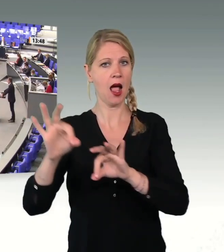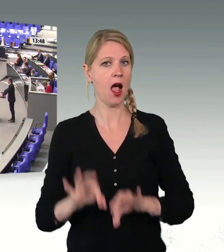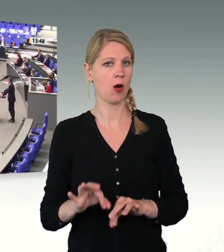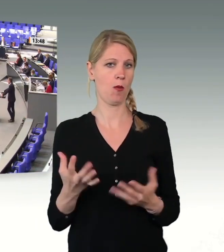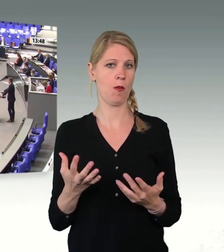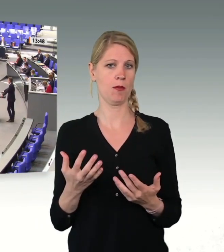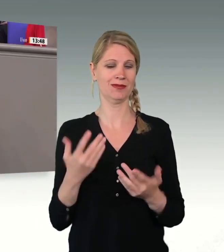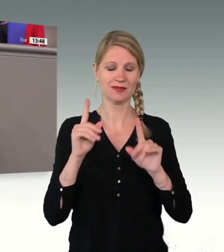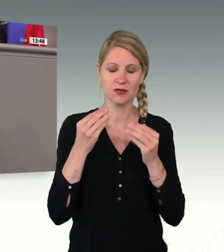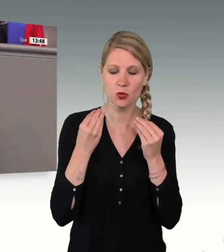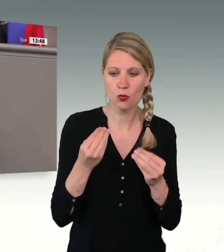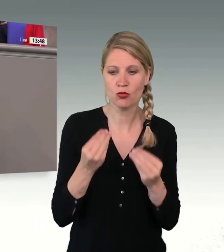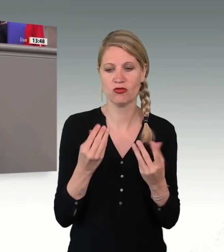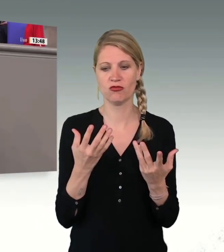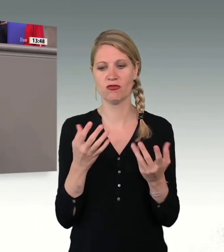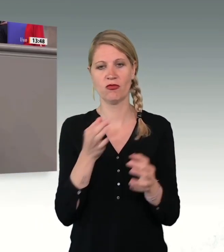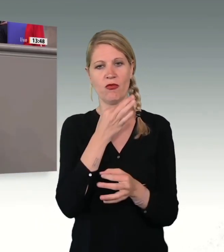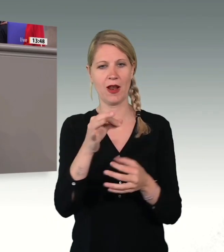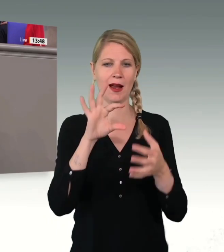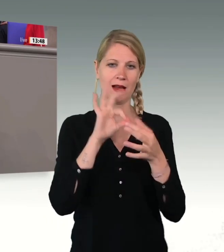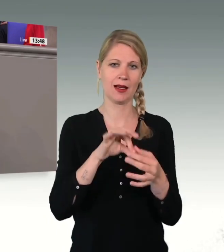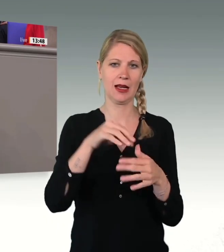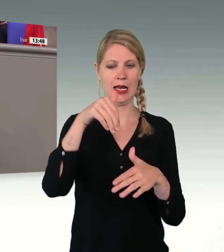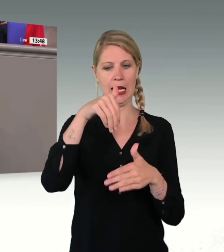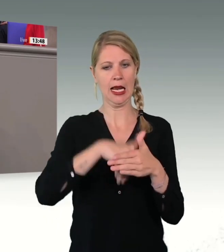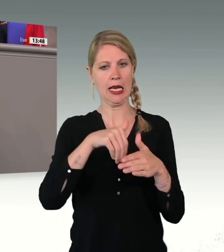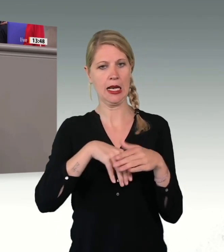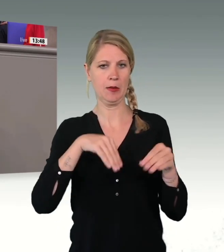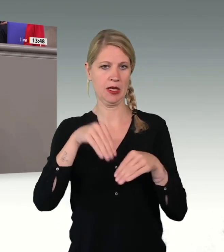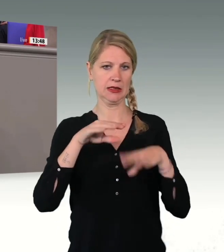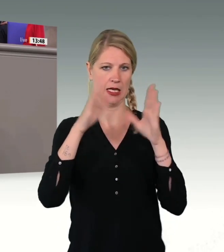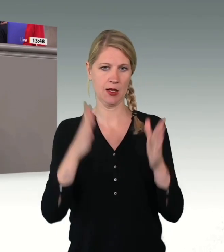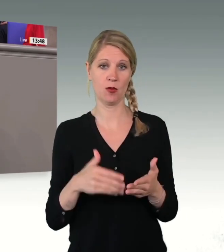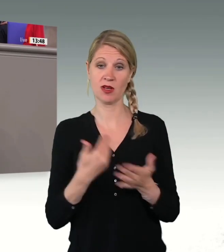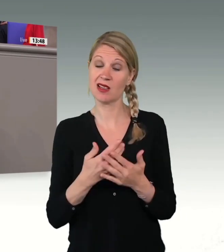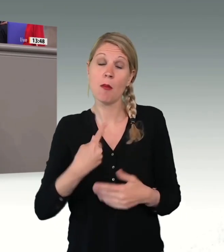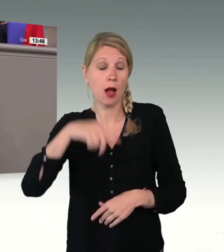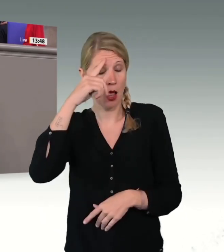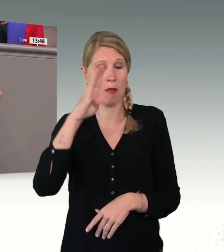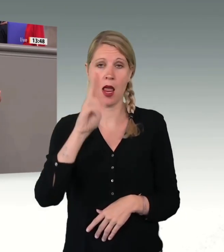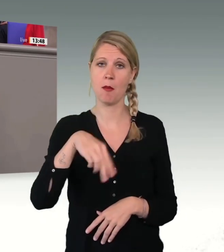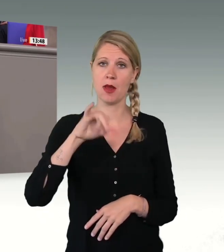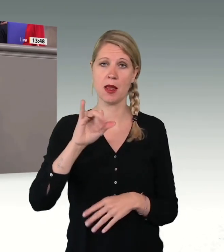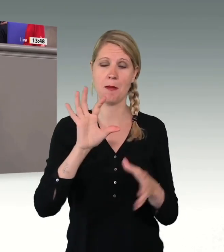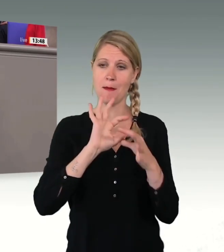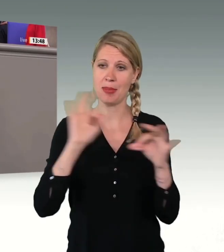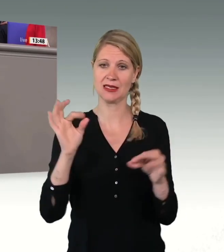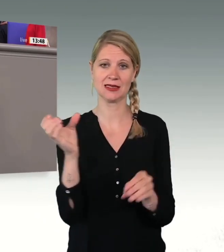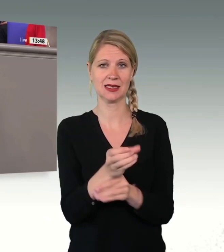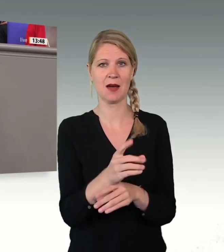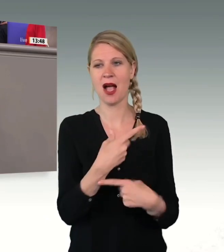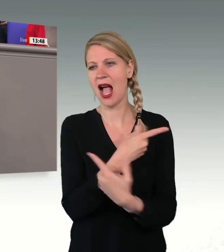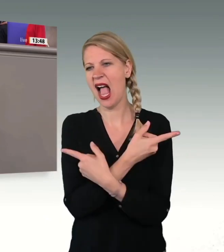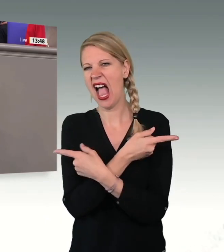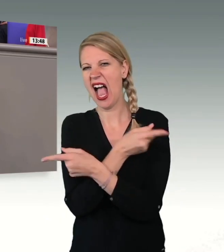klassische Fragen des Innenministeriums. Deswegen finde ich, es wäre im BMI am besten aufgehoben. Aber alle wollen ihn haben, alle